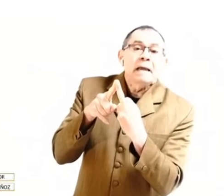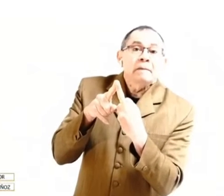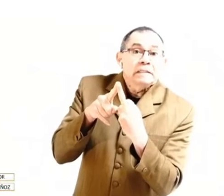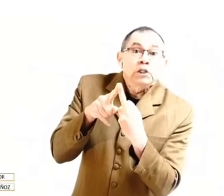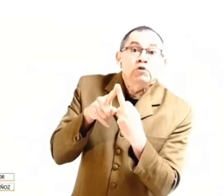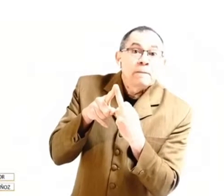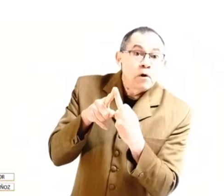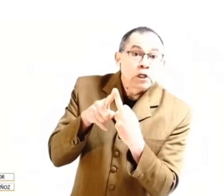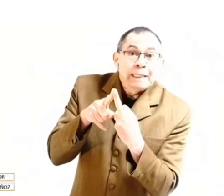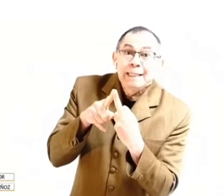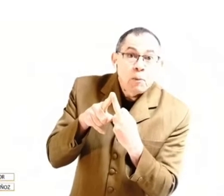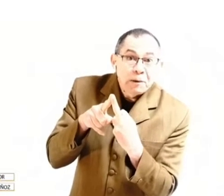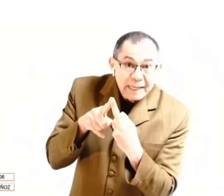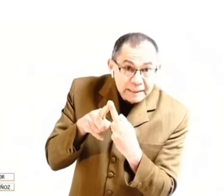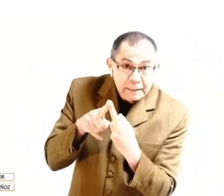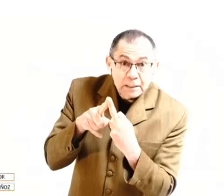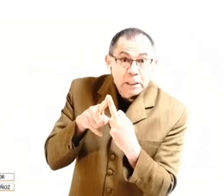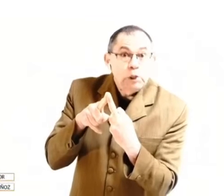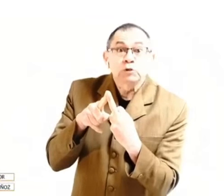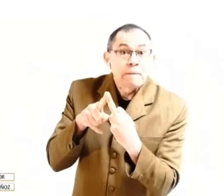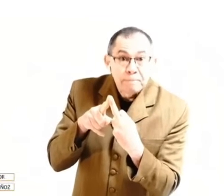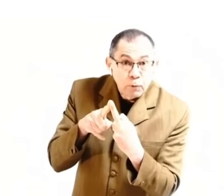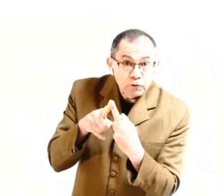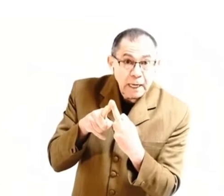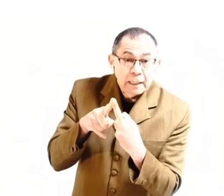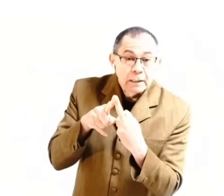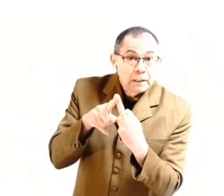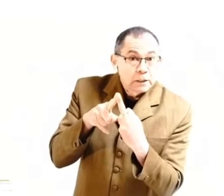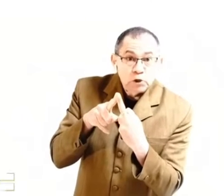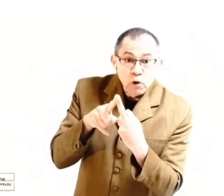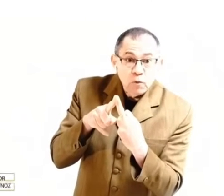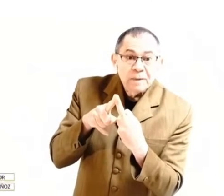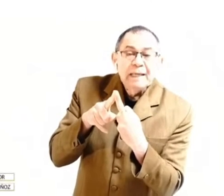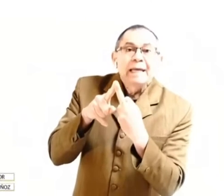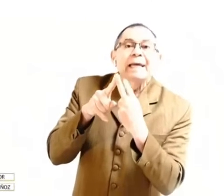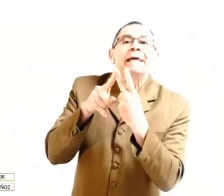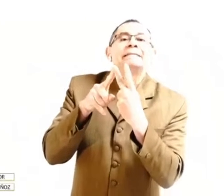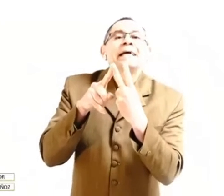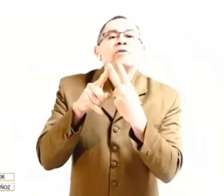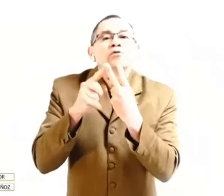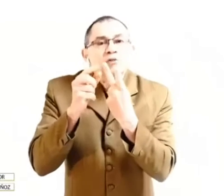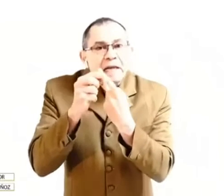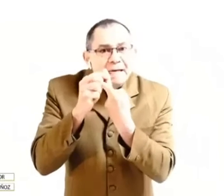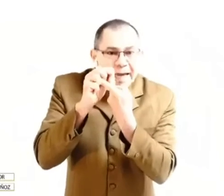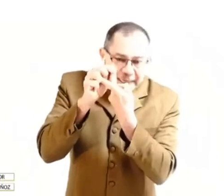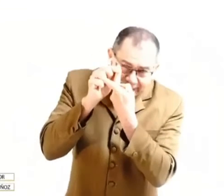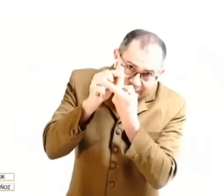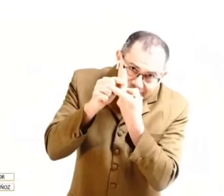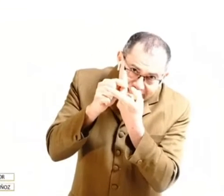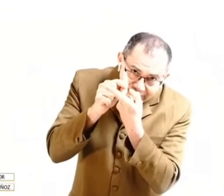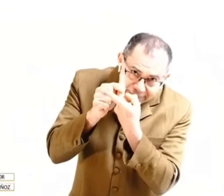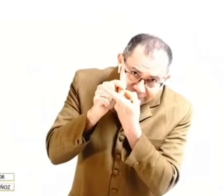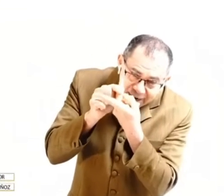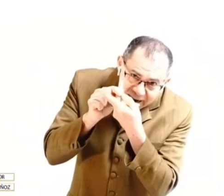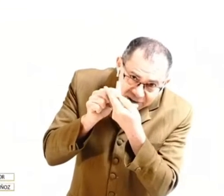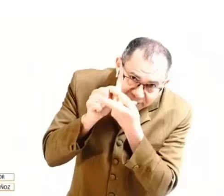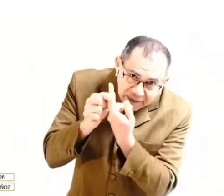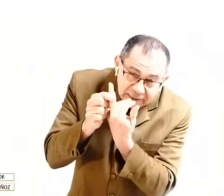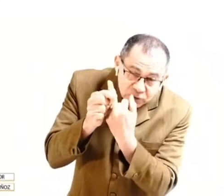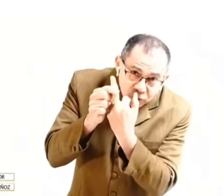los demonios lo obedecen los expulsa todo esta doctrina es la que esperaba de Cristo